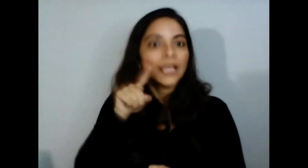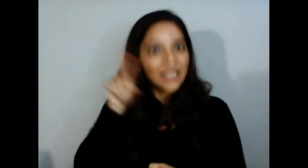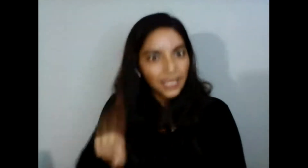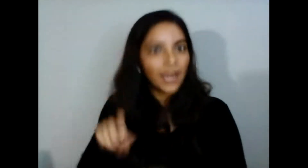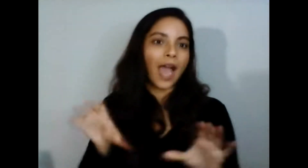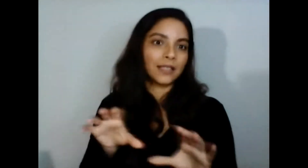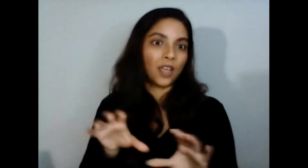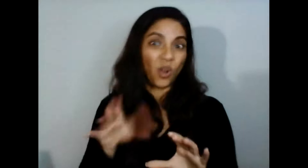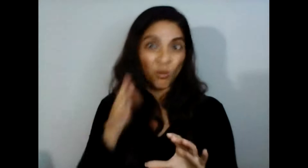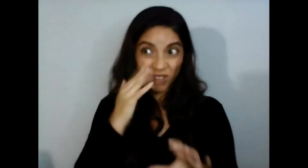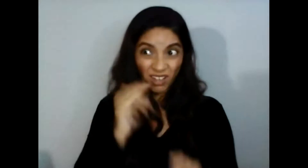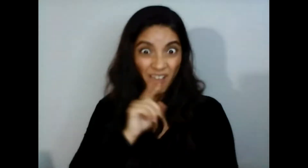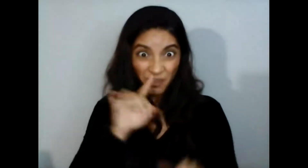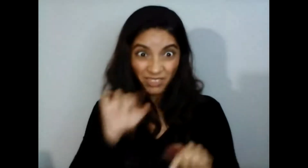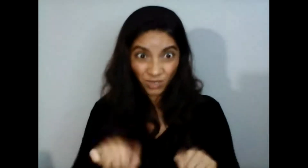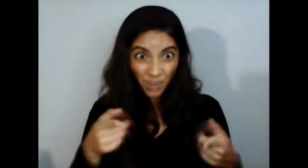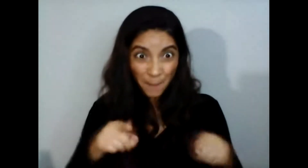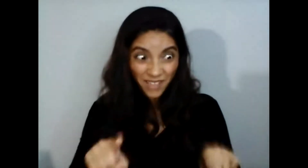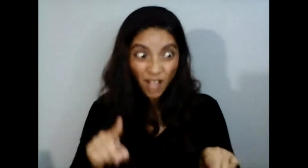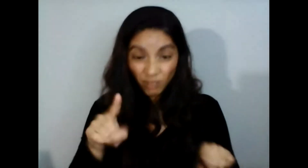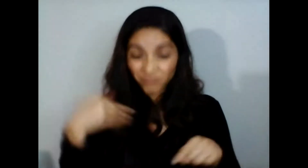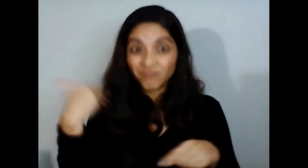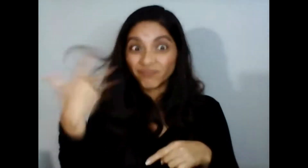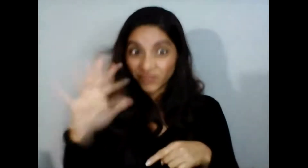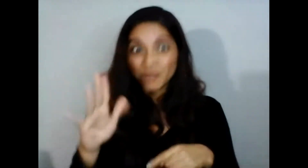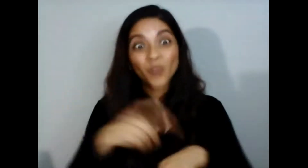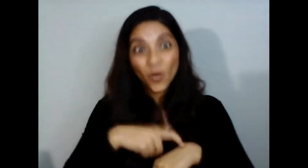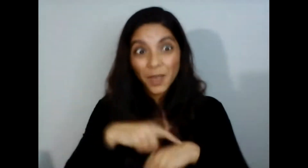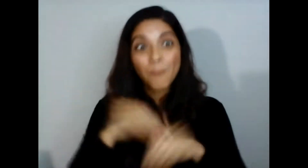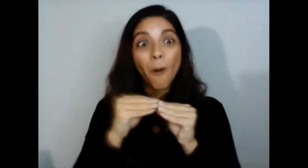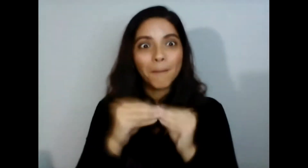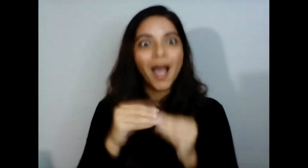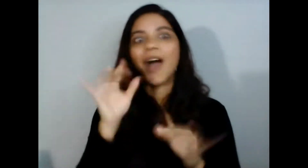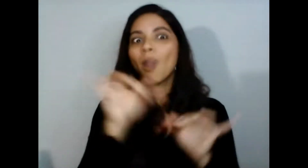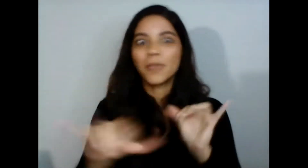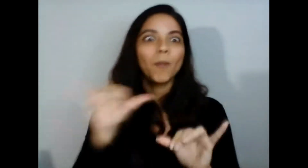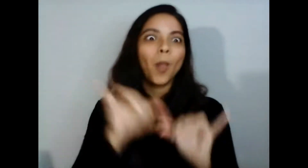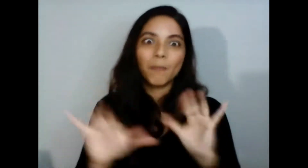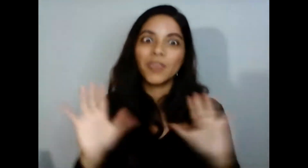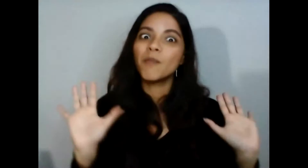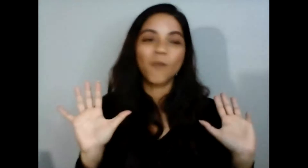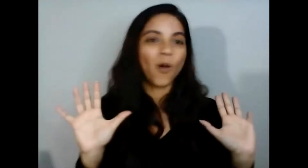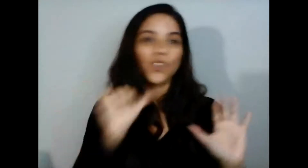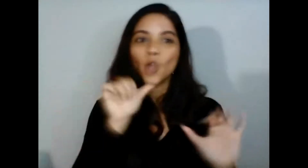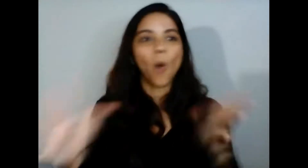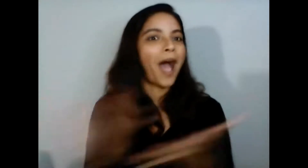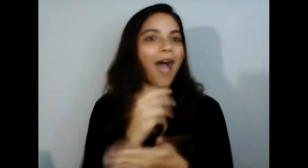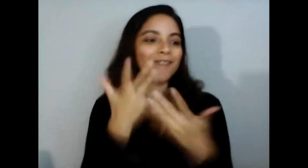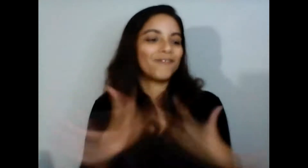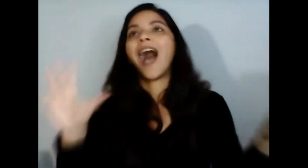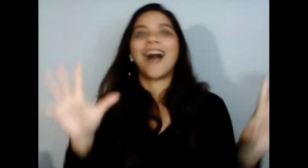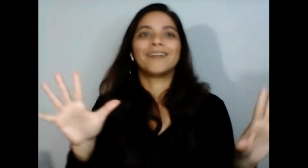si si si definitivamente y una de las cosas por ejemplo con con este